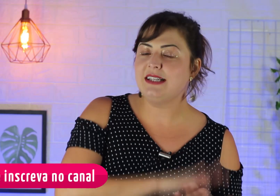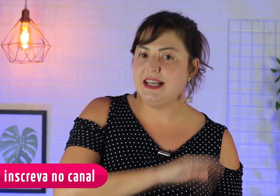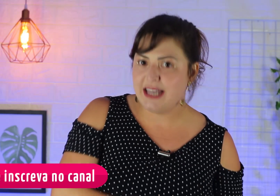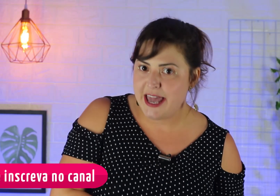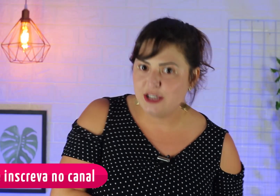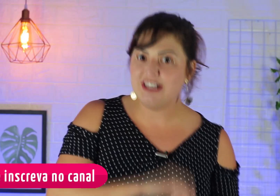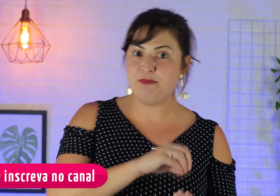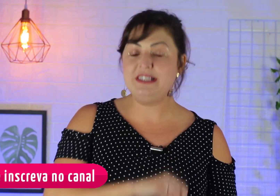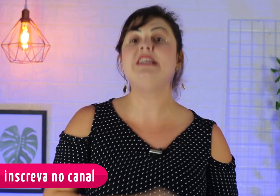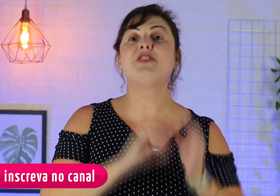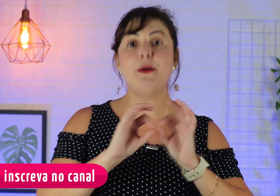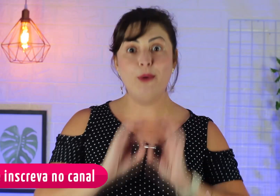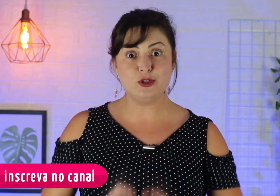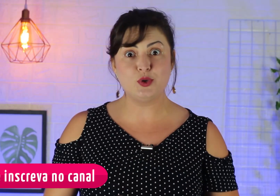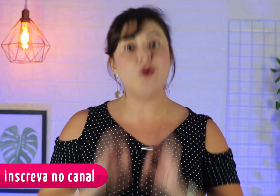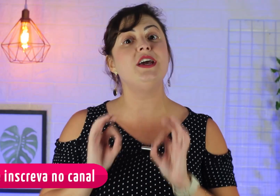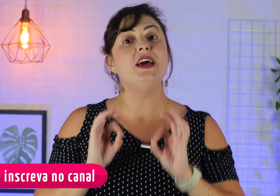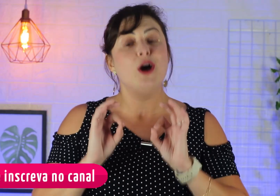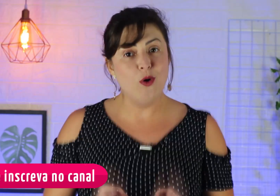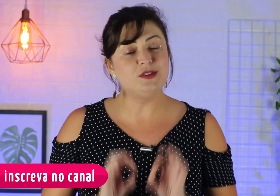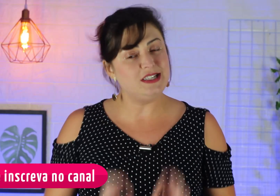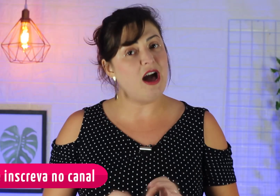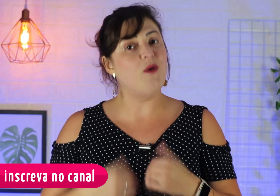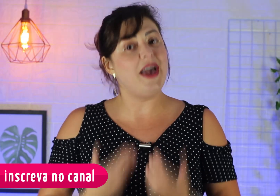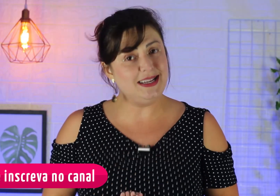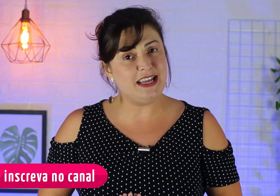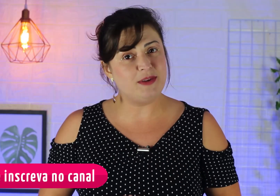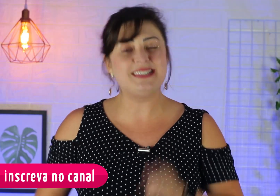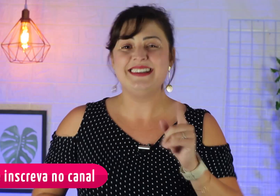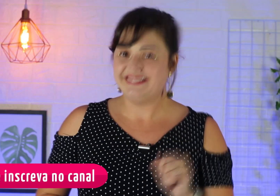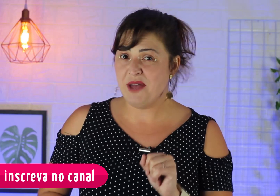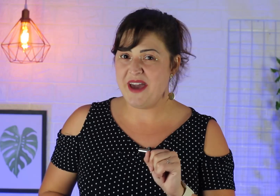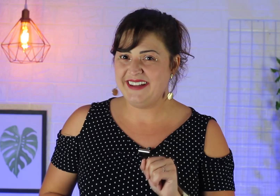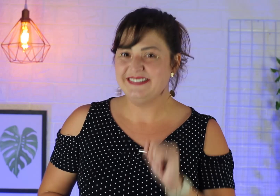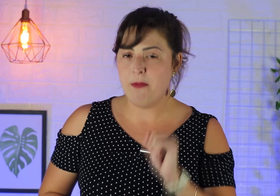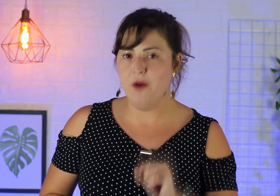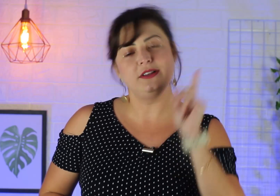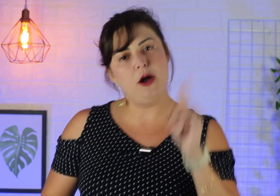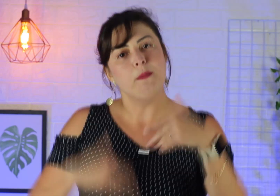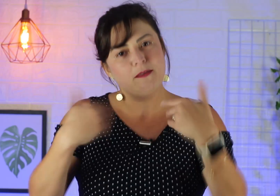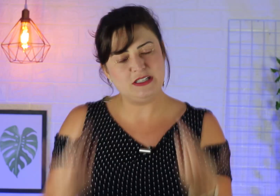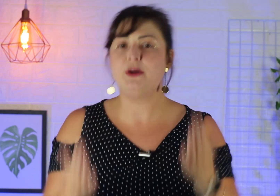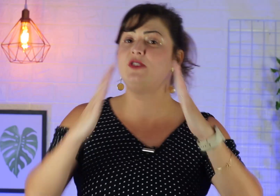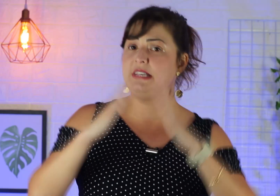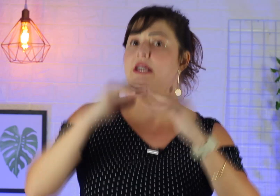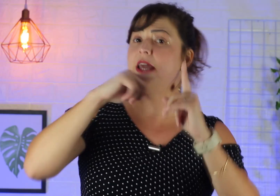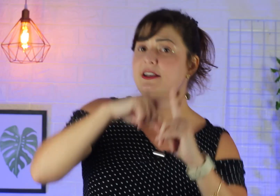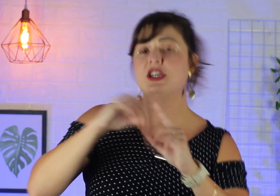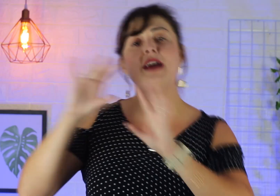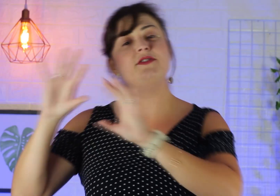igreja específica possui um sinal em Libras também, tá bom? Então, você pode fazer a igreja e